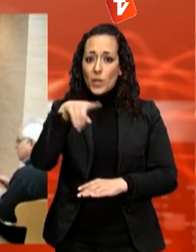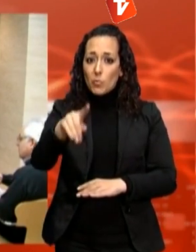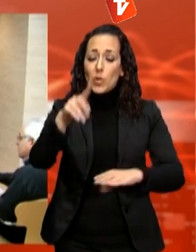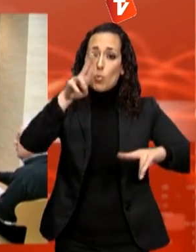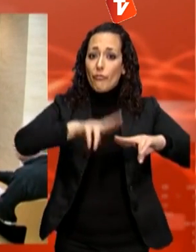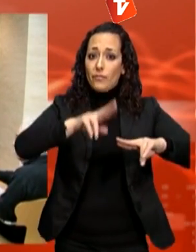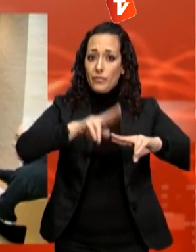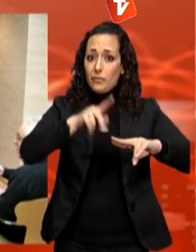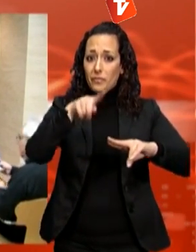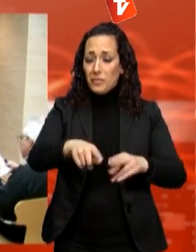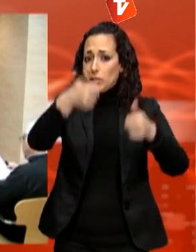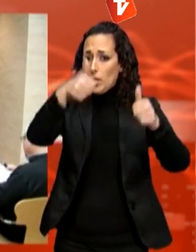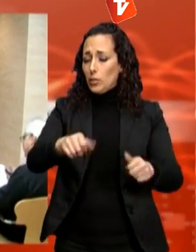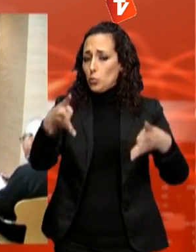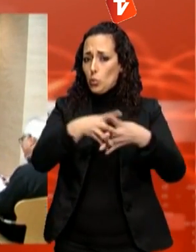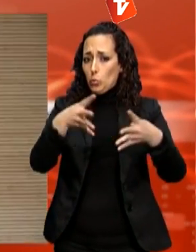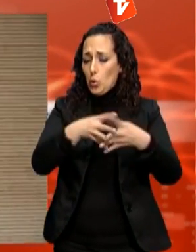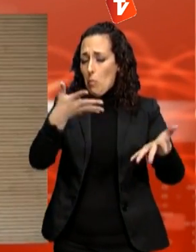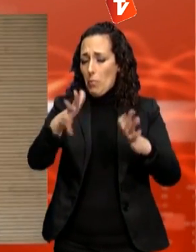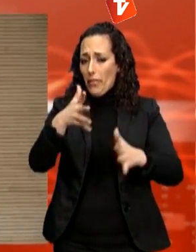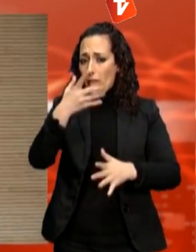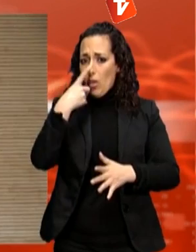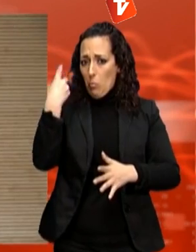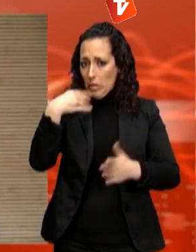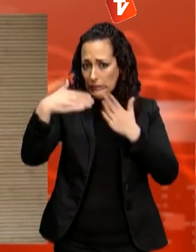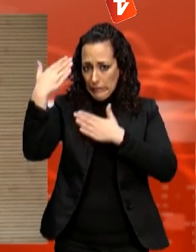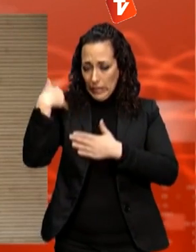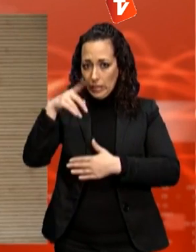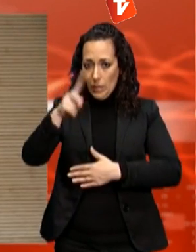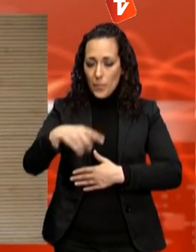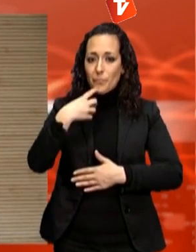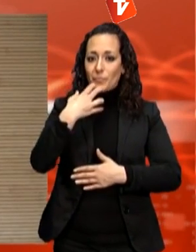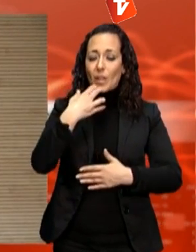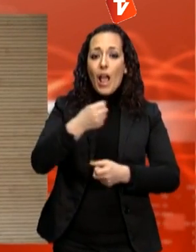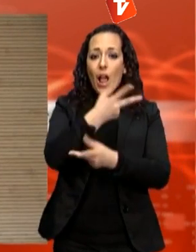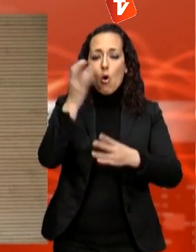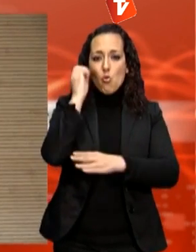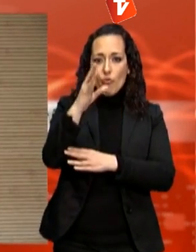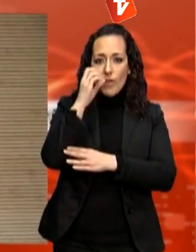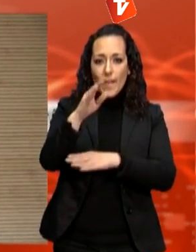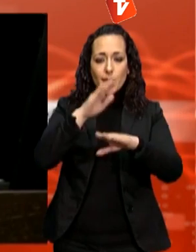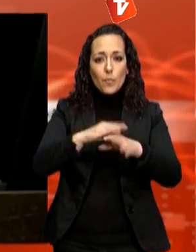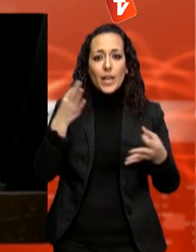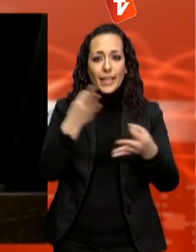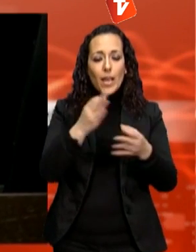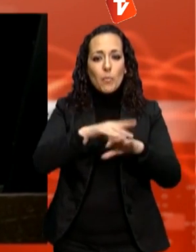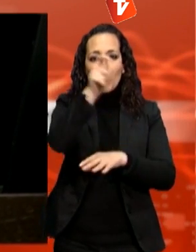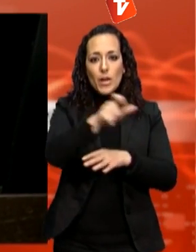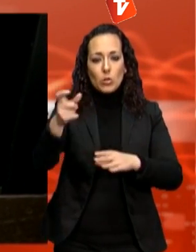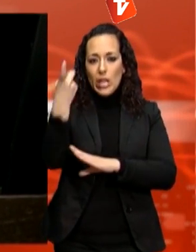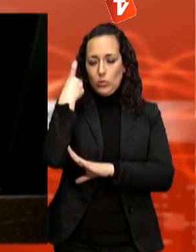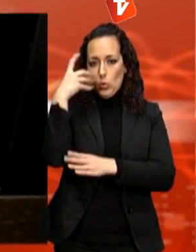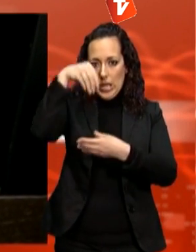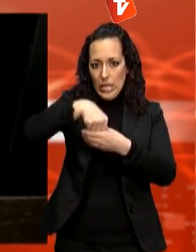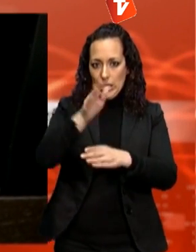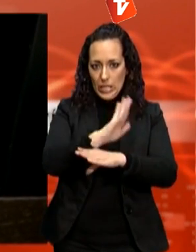similar a la d'anys anteriors. D'una banda, masterclass i conferències adreçades als estudiants de cinema. De l'altra, projeccions de pel·lícules obertes a tota la